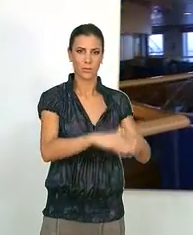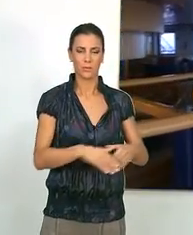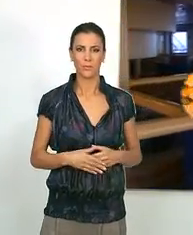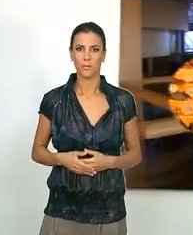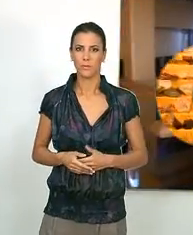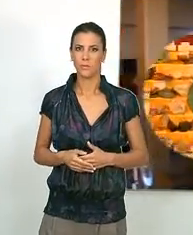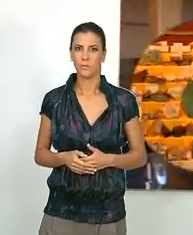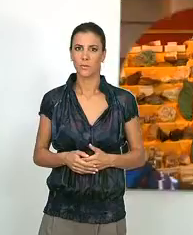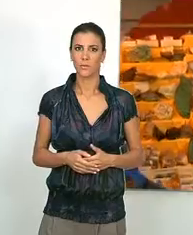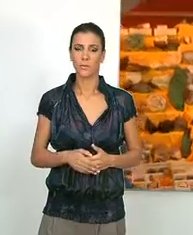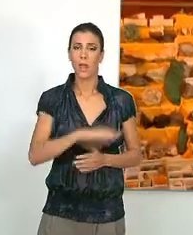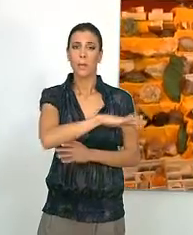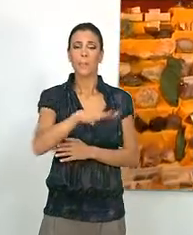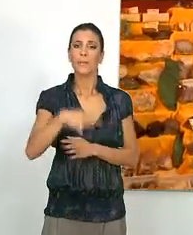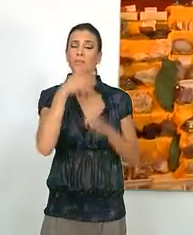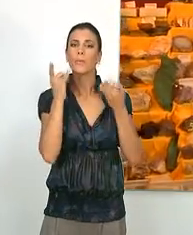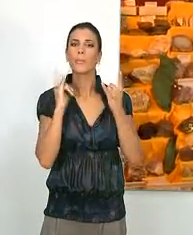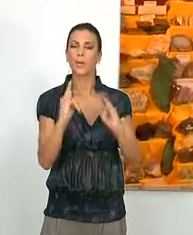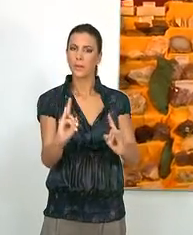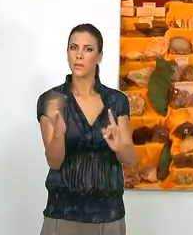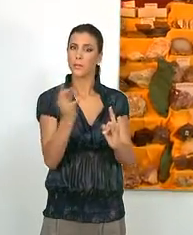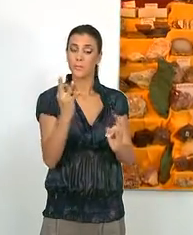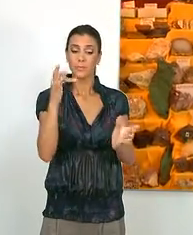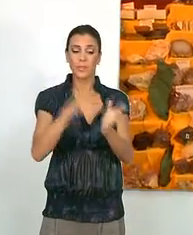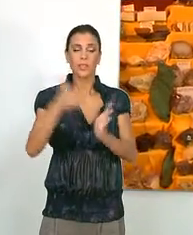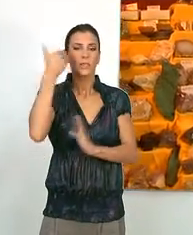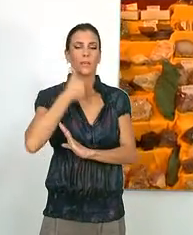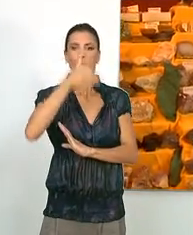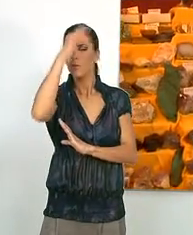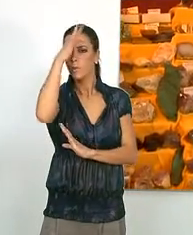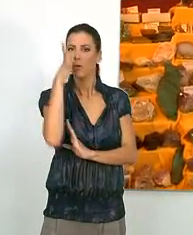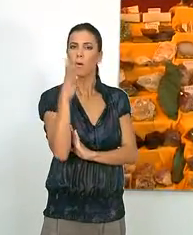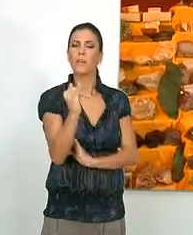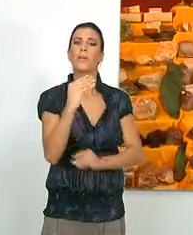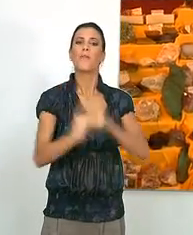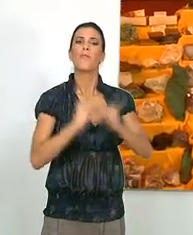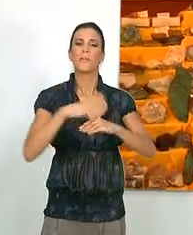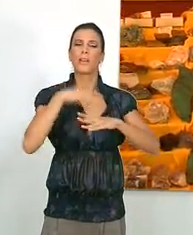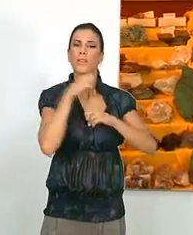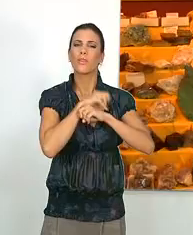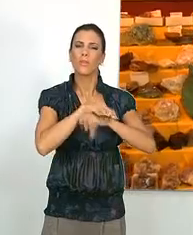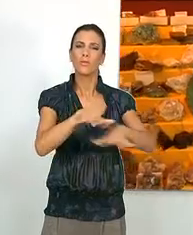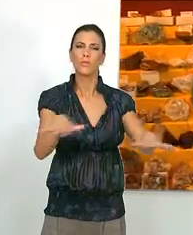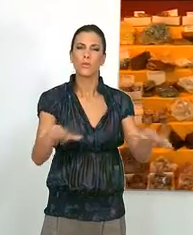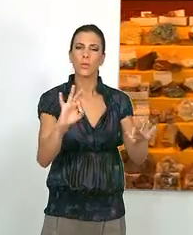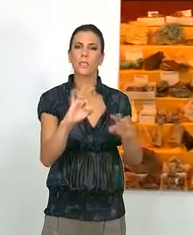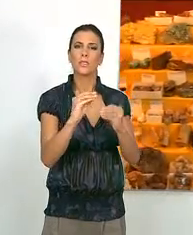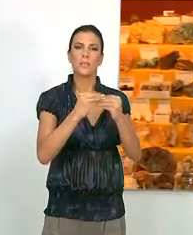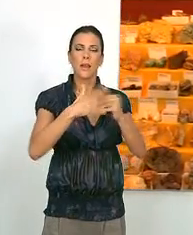El paseo de las esplanadas acoge este sábado y domingo la feria de fusión de la artesanía